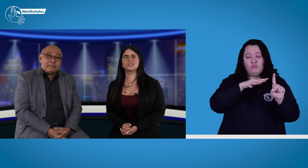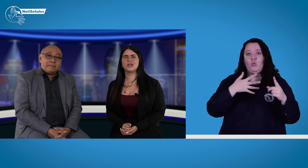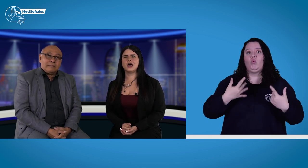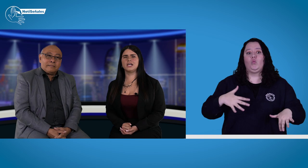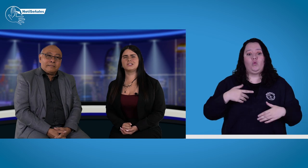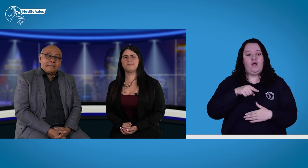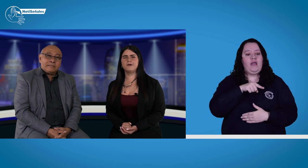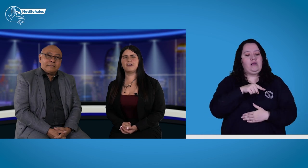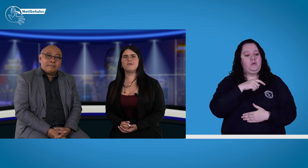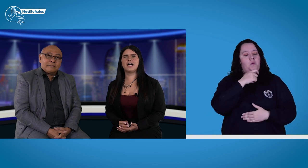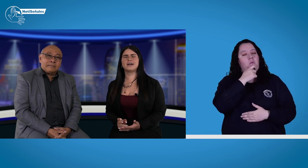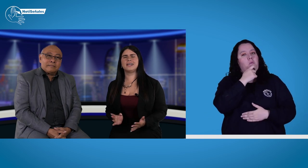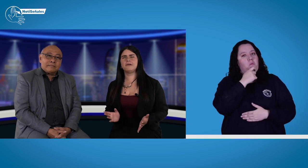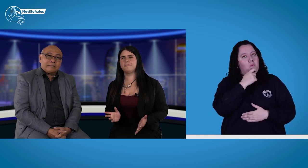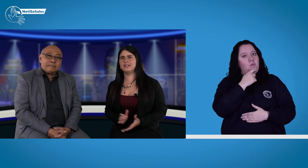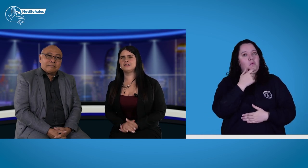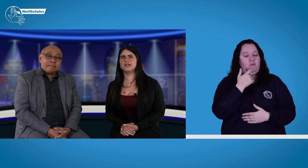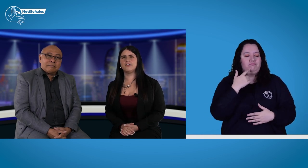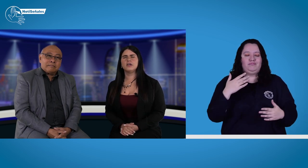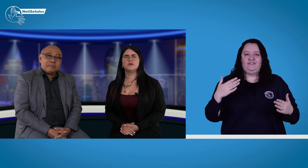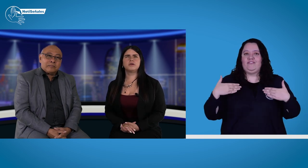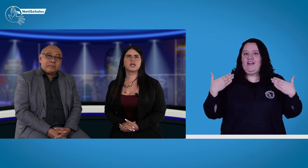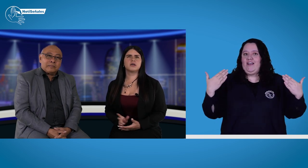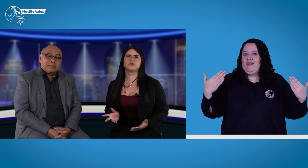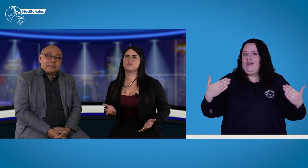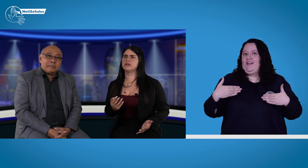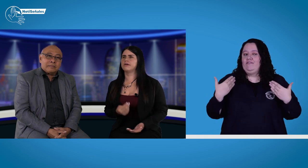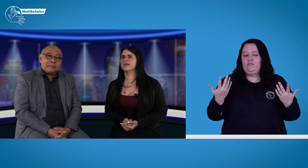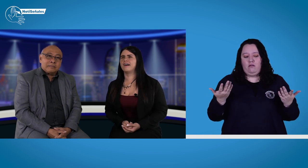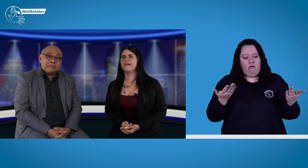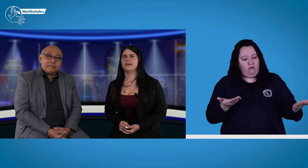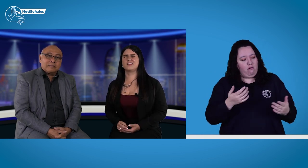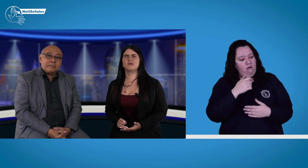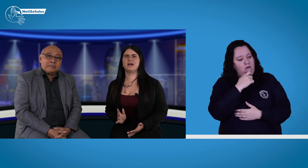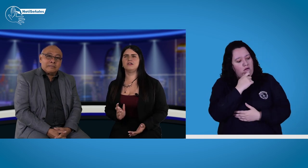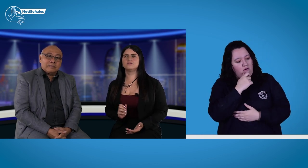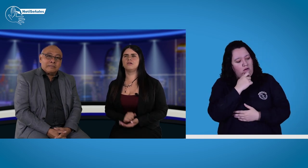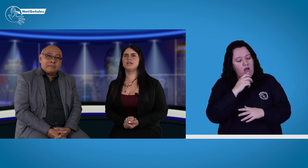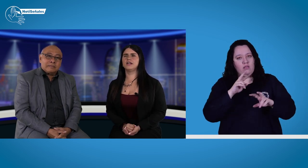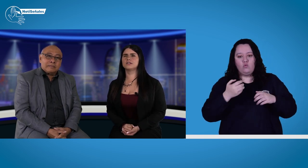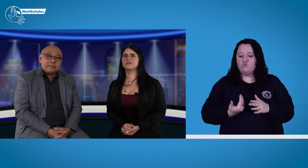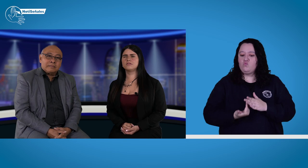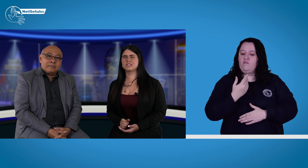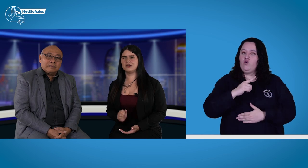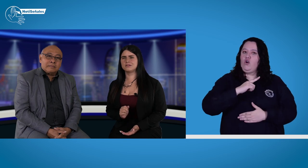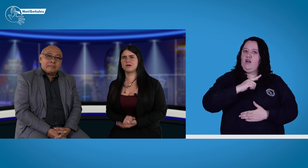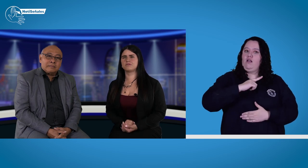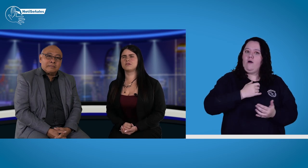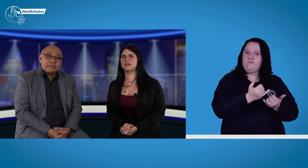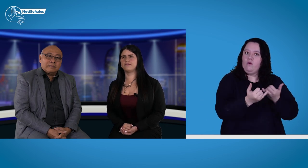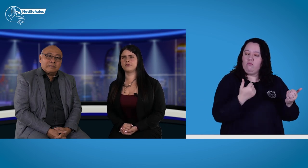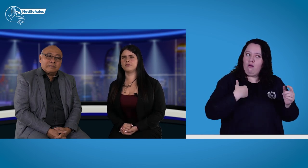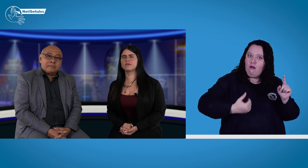esto fue una gran felicidad porque dijimos, bueno, venga, el tema de los nuevos liderazgos lo estamos logrando, ¿no?